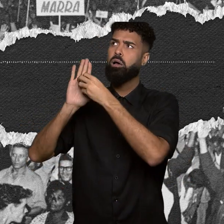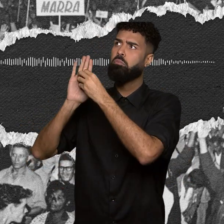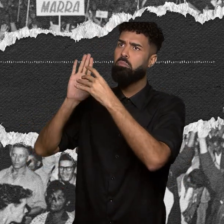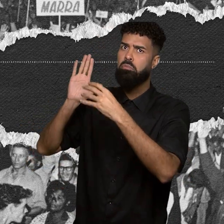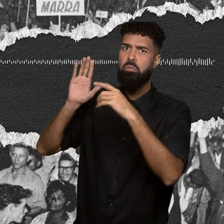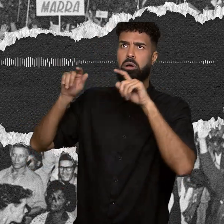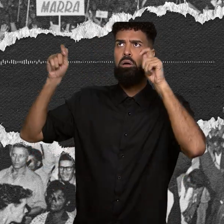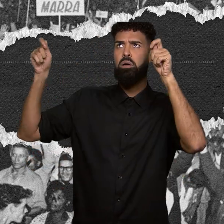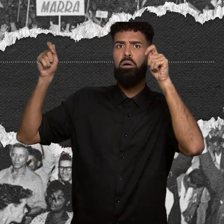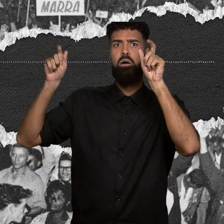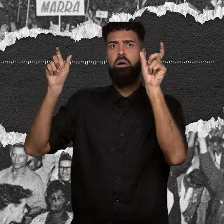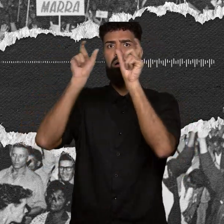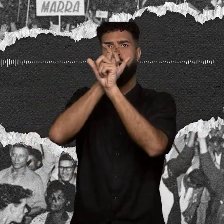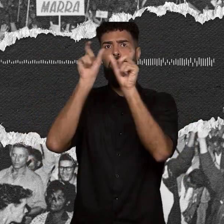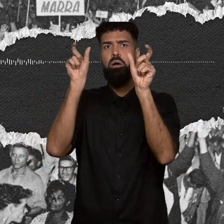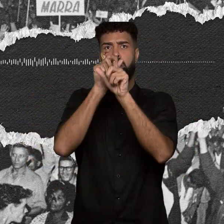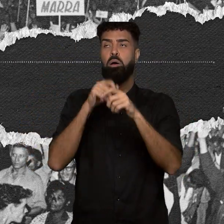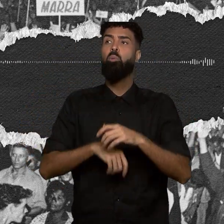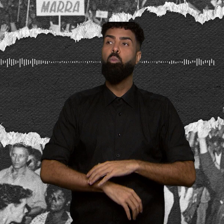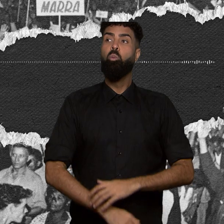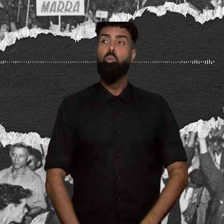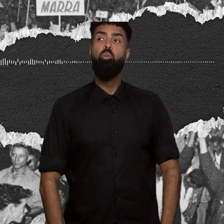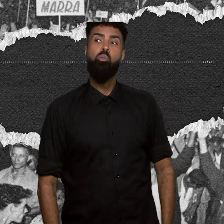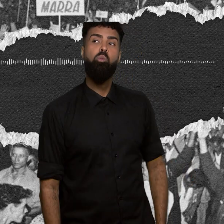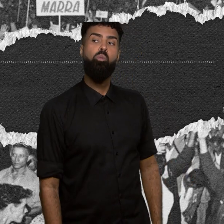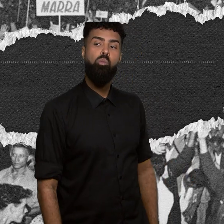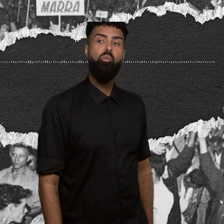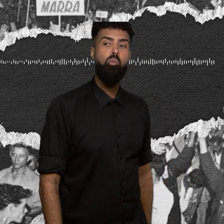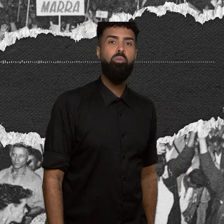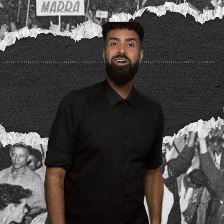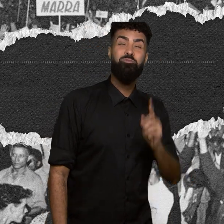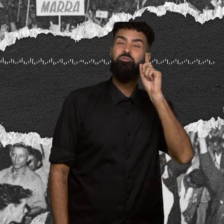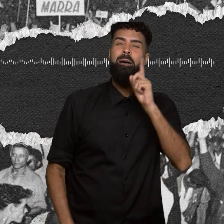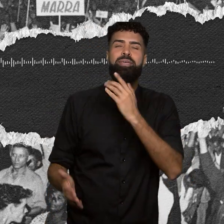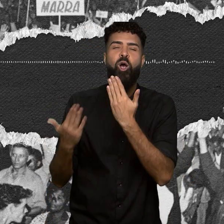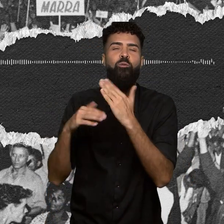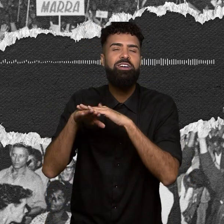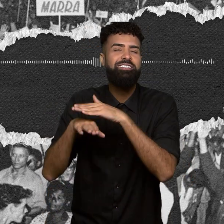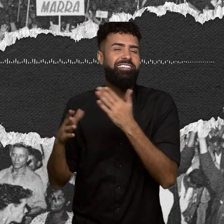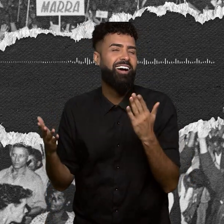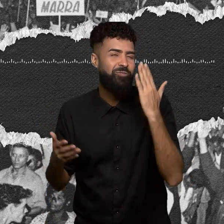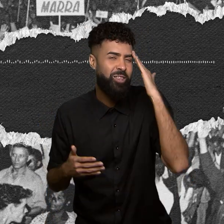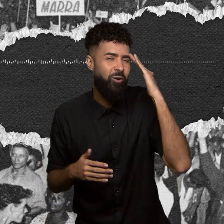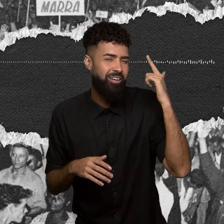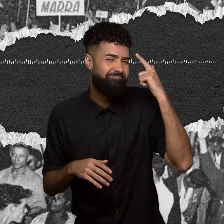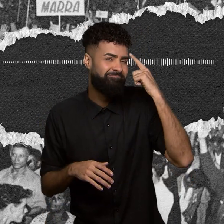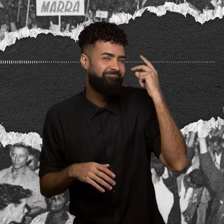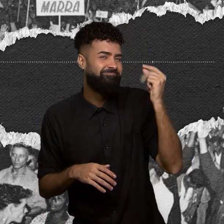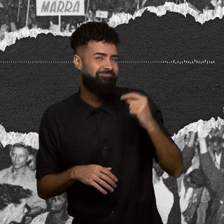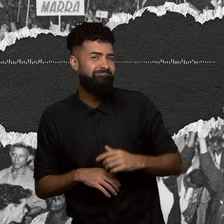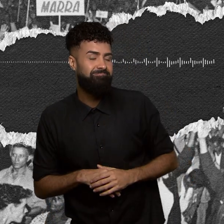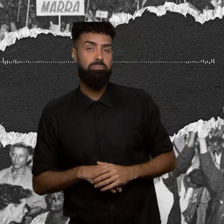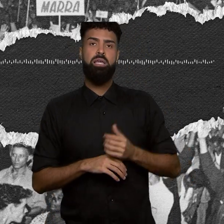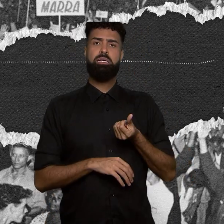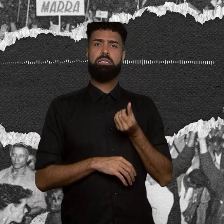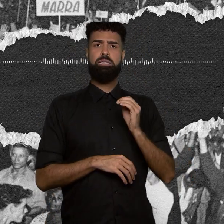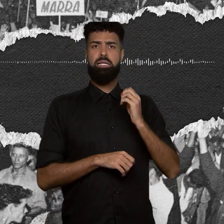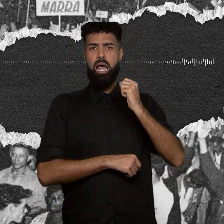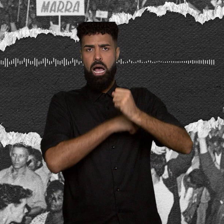desmontando sílabas, não sabia o que você estava conversando, entendeu? E mais de 60 anos depois, o educador e